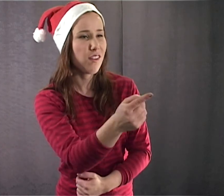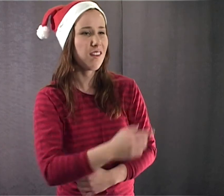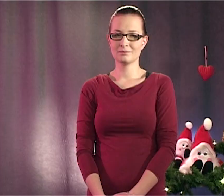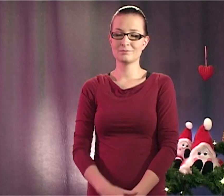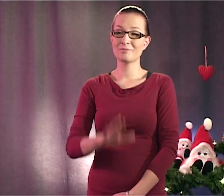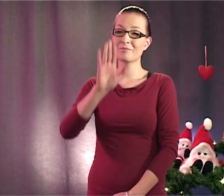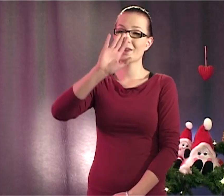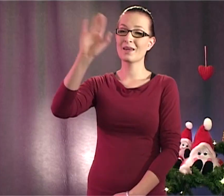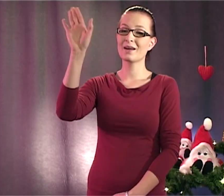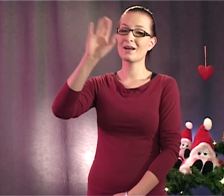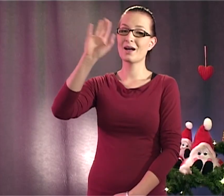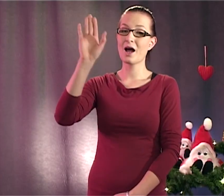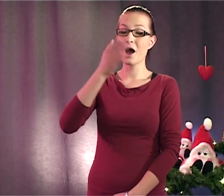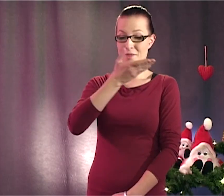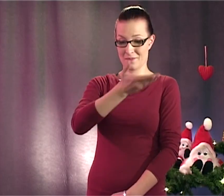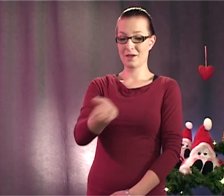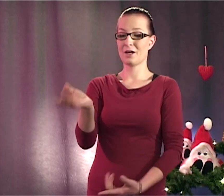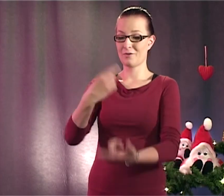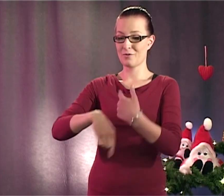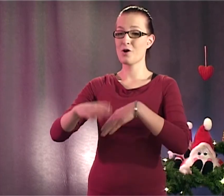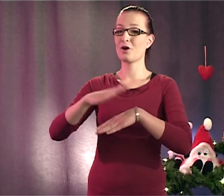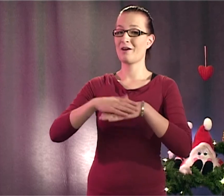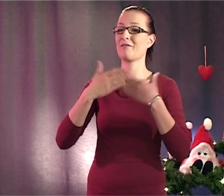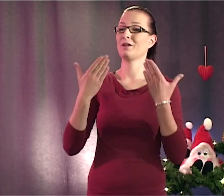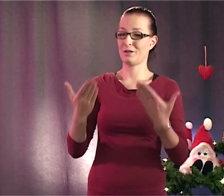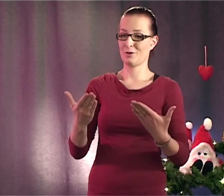Nyt on teidän vuoronne levätä, joulupukki totesi.